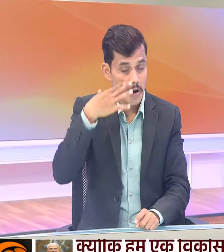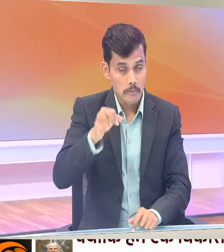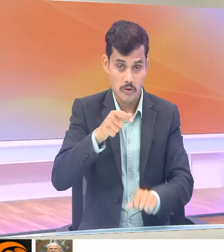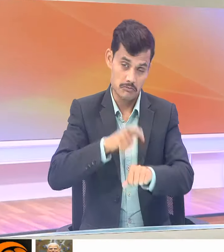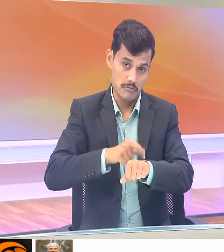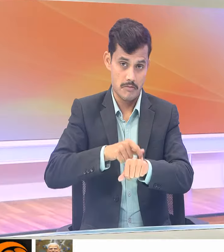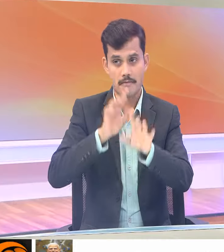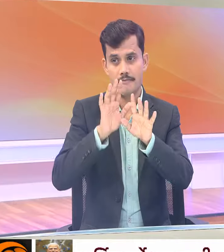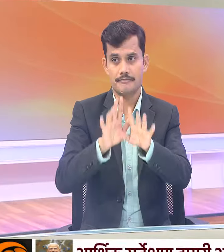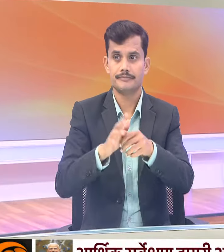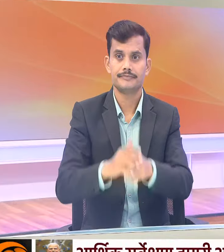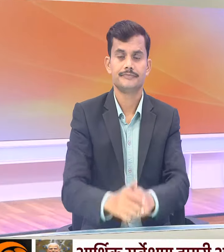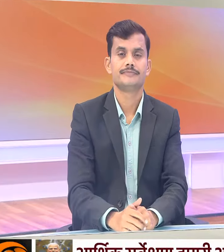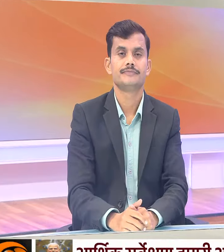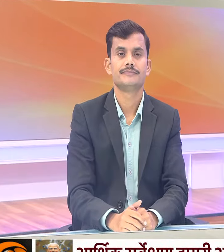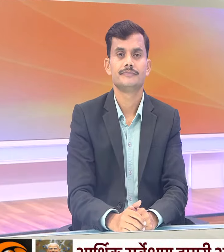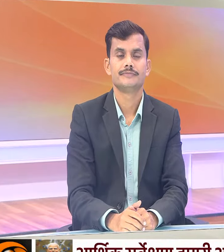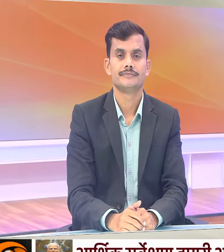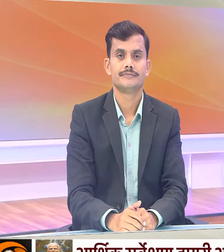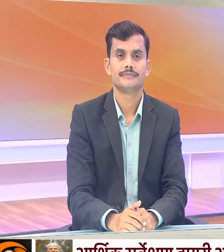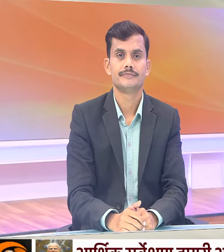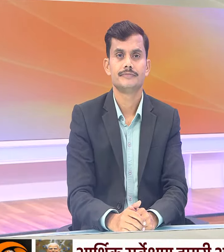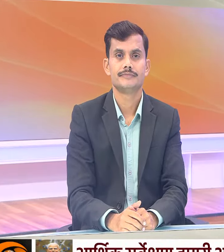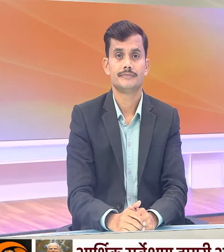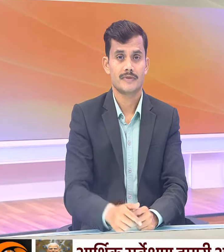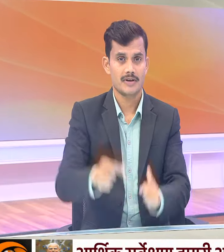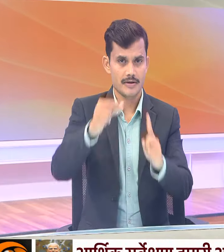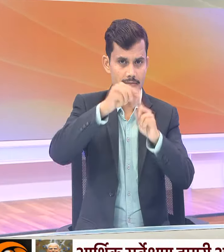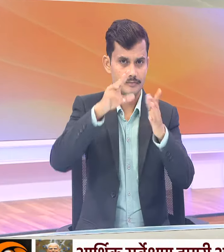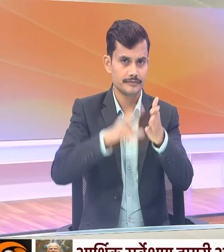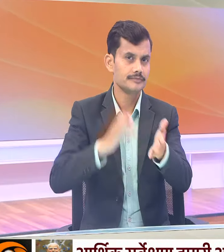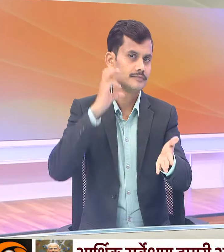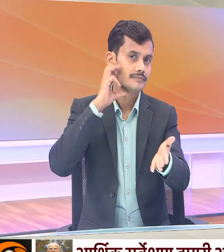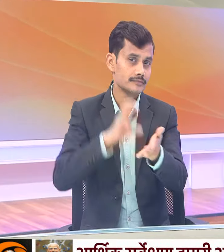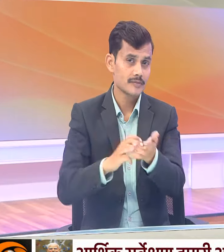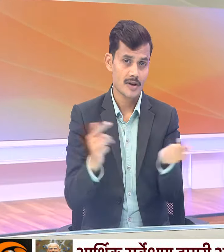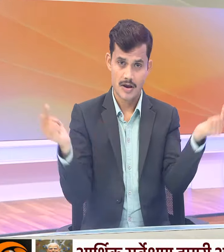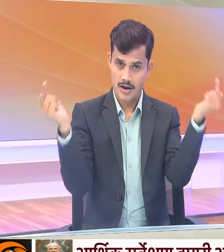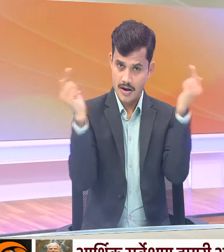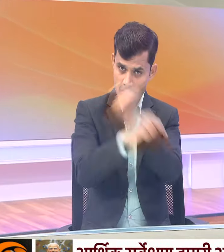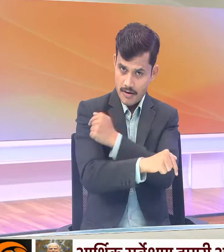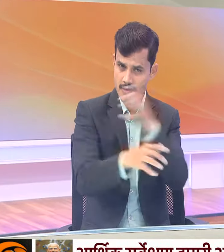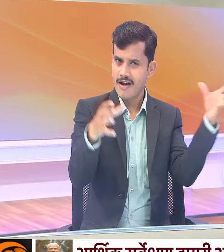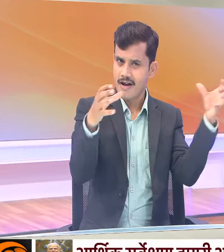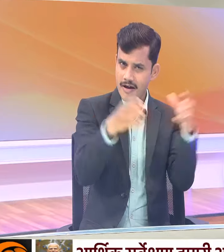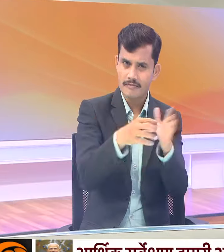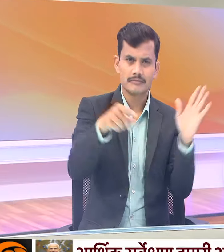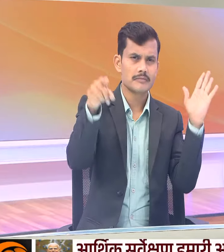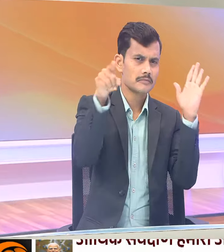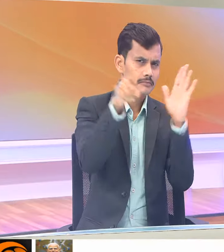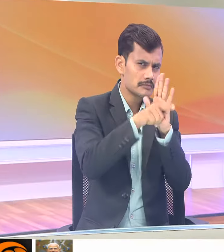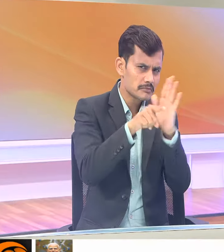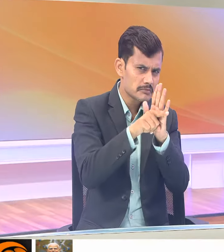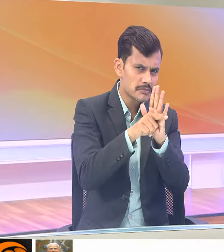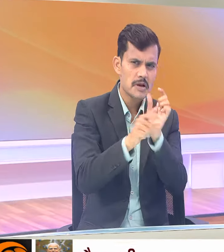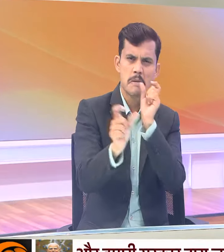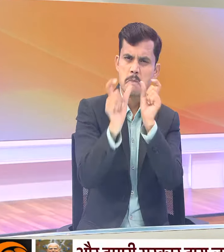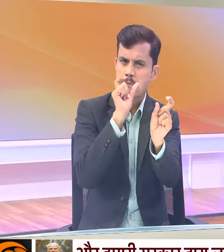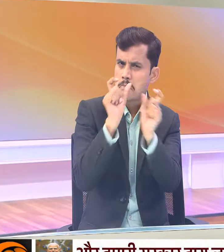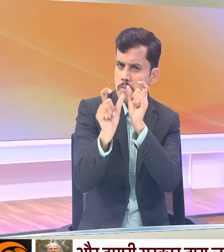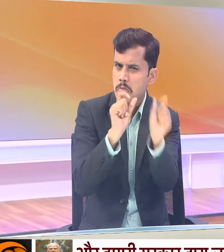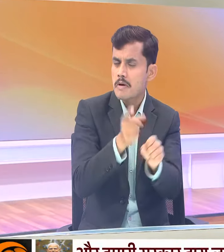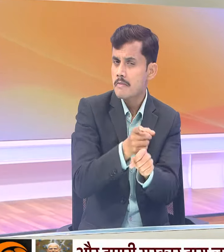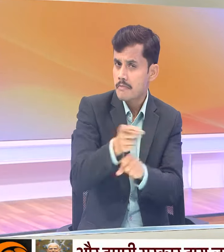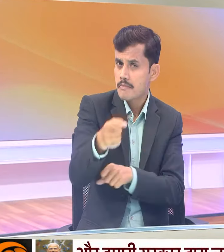है। और प्रधार मंतरी नरेंद्र मोदी ने विपक्ष के नकारात्मक रवये पर